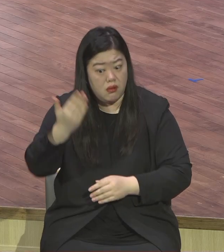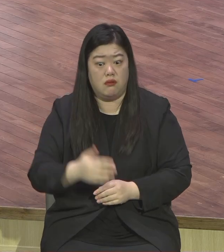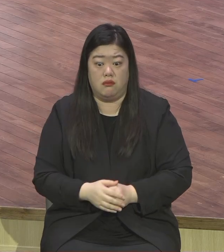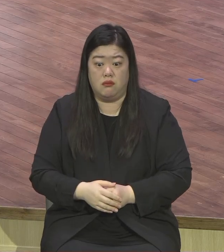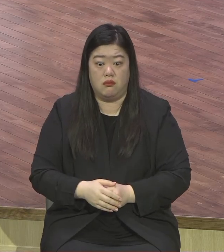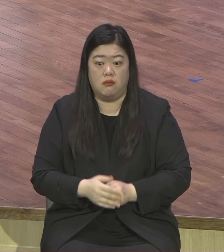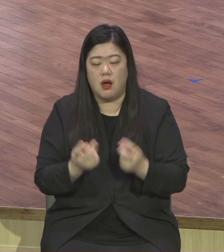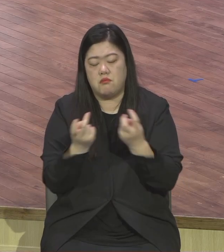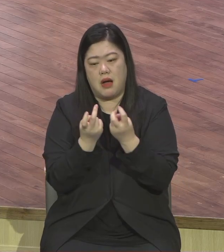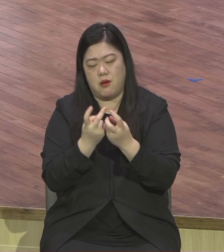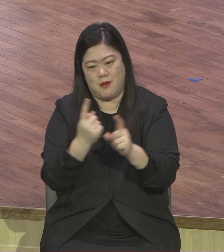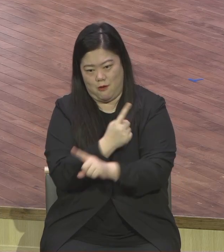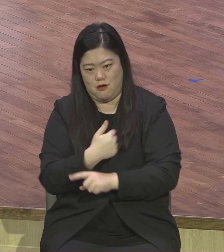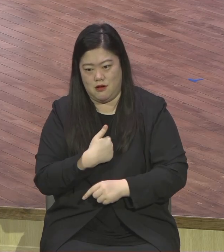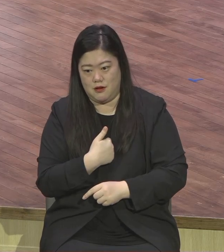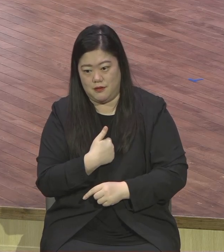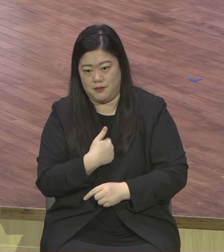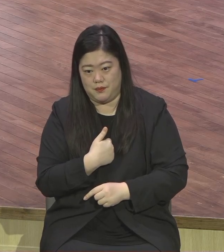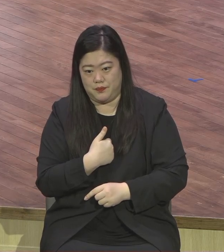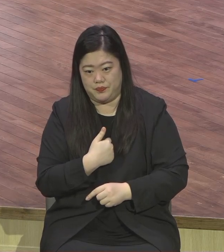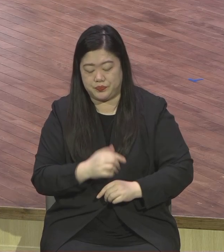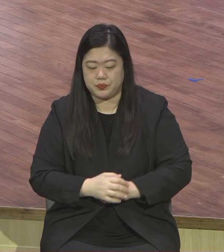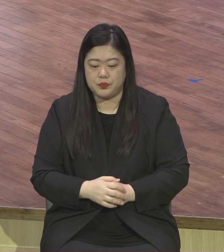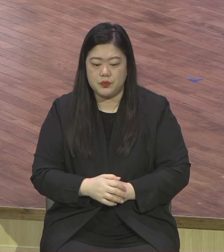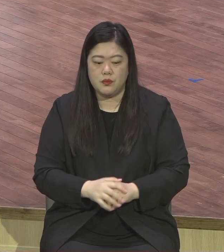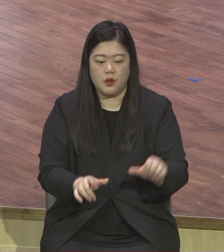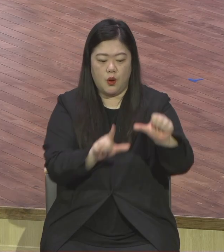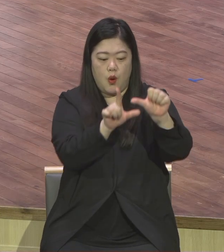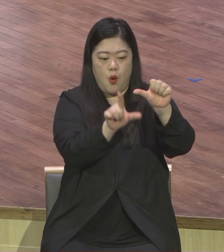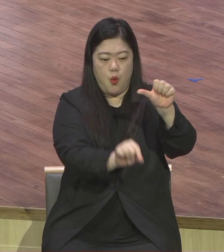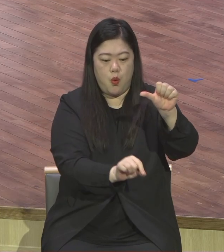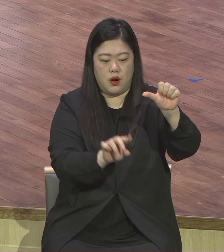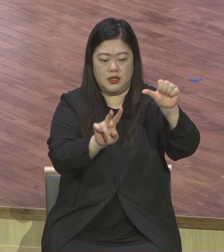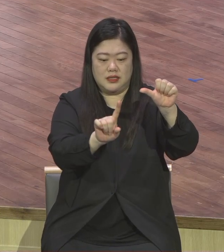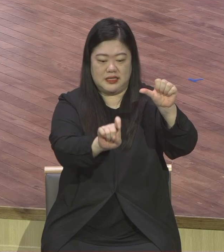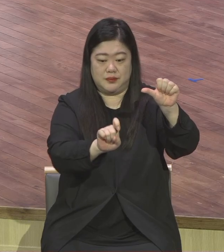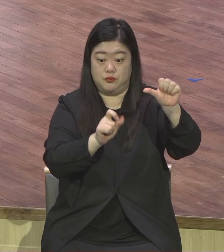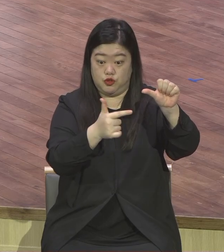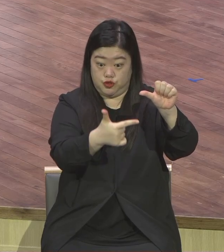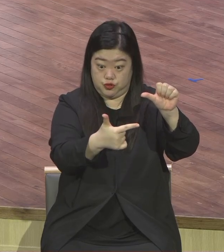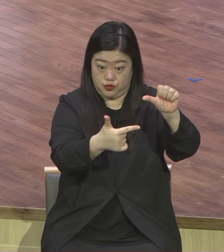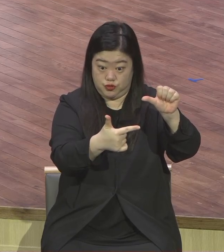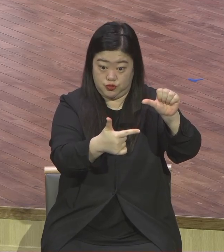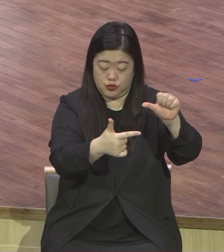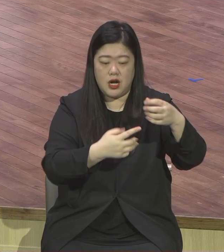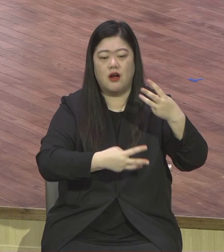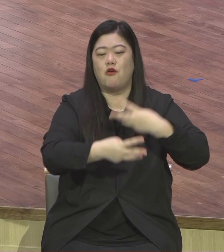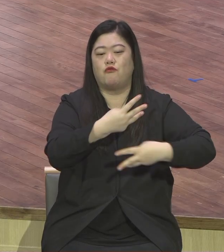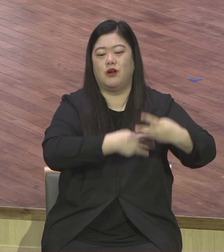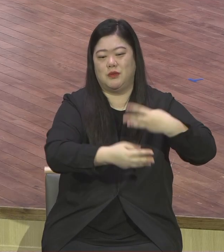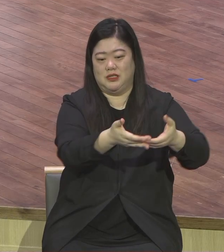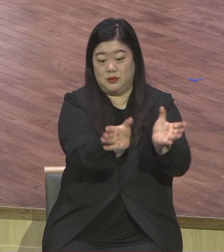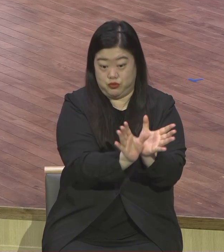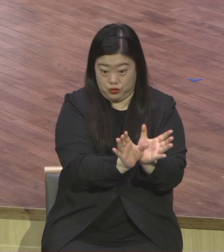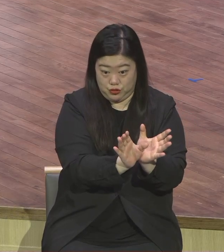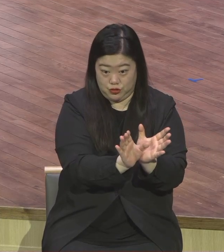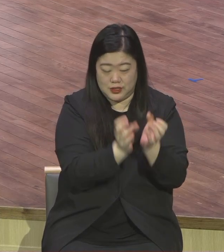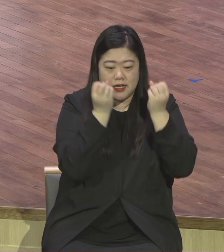랩런트 위원회는 5월 16일 그렇게 새생명 초청을 진행합니다. 영계 모든 성도들 현장 불신 영혼들이 가지고